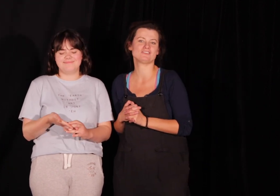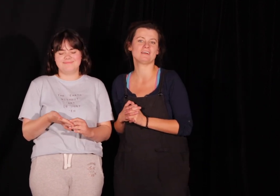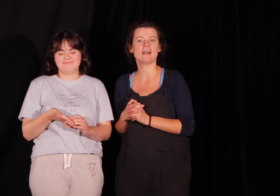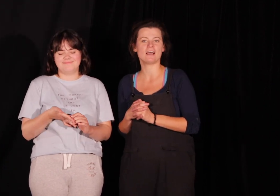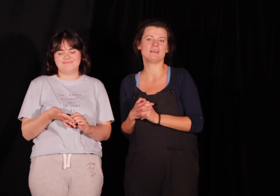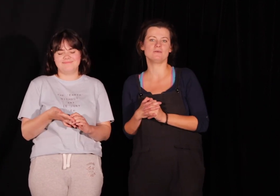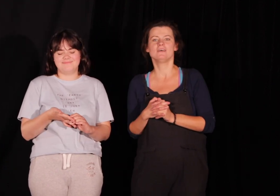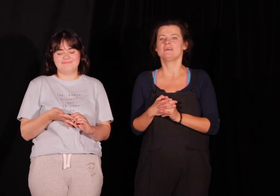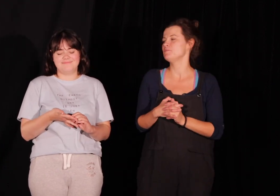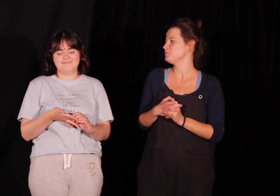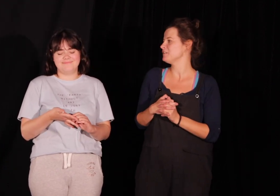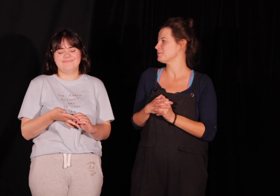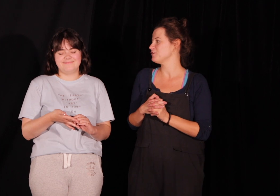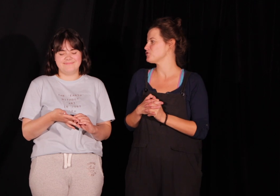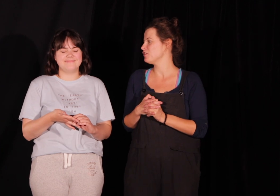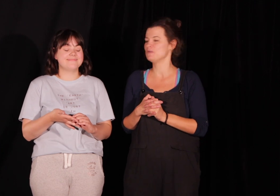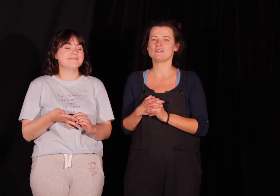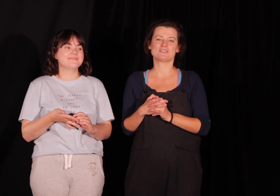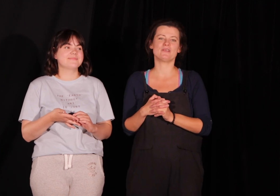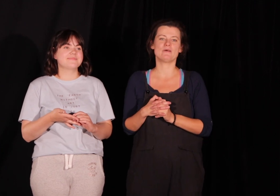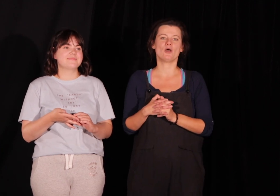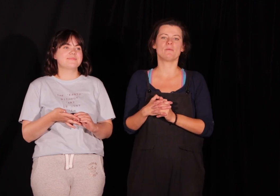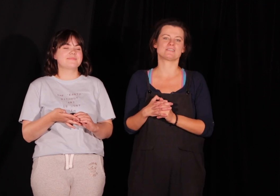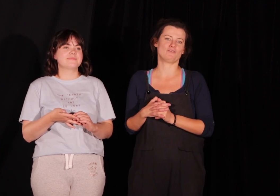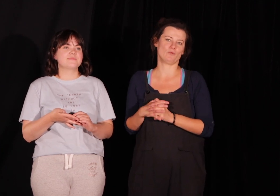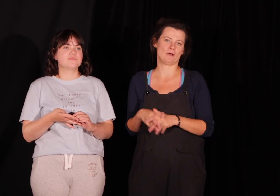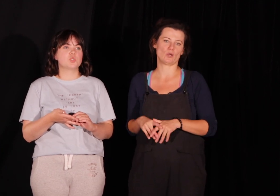do nagrania, ale mnie tak panie w szkole, my chyba całujemy bobaska w pupkę.